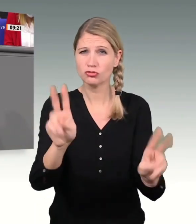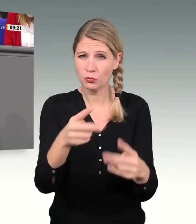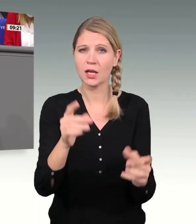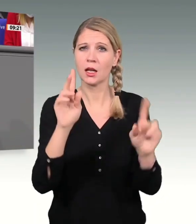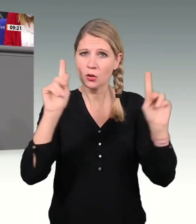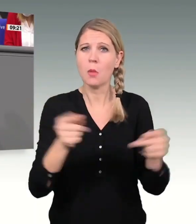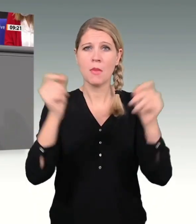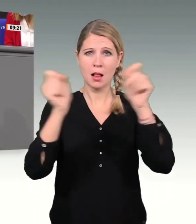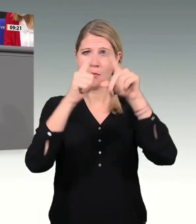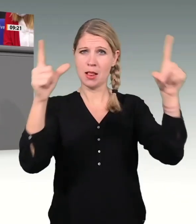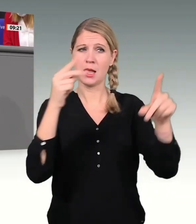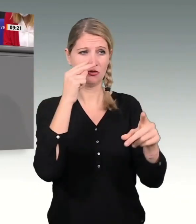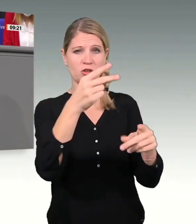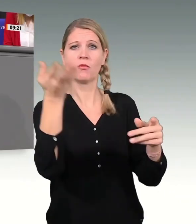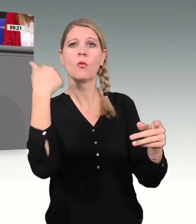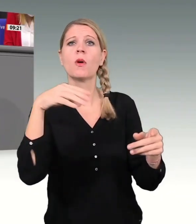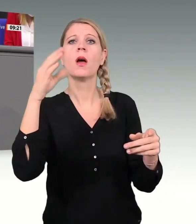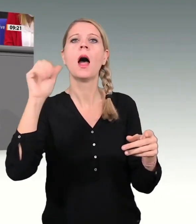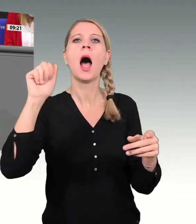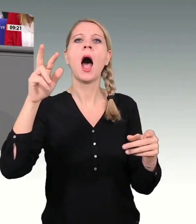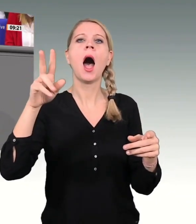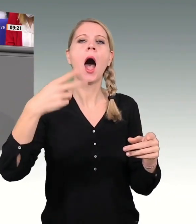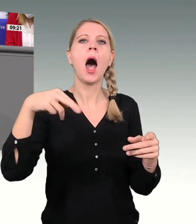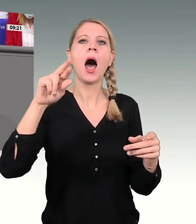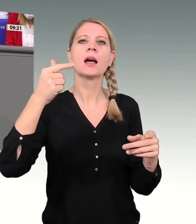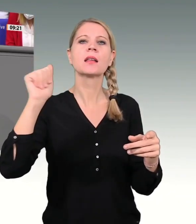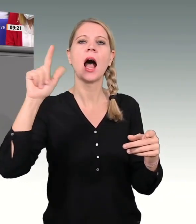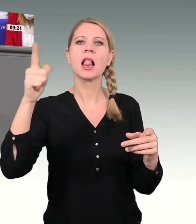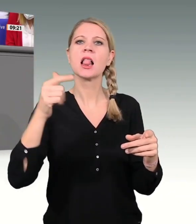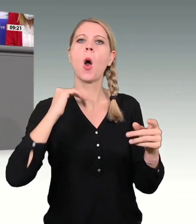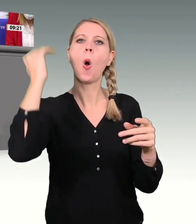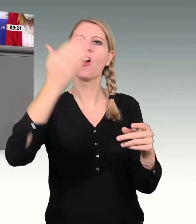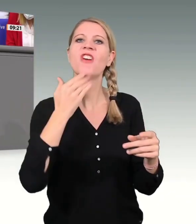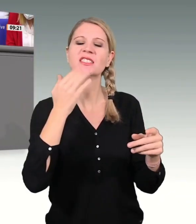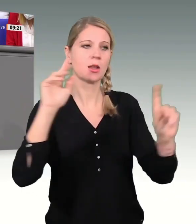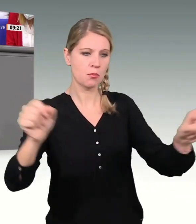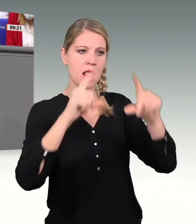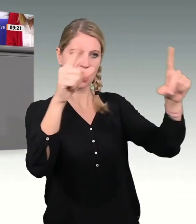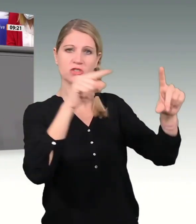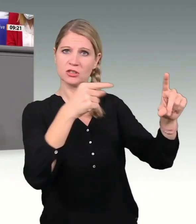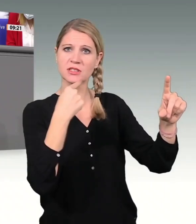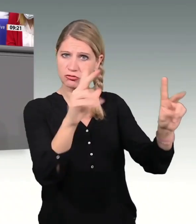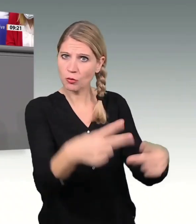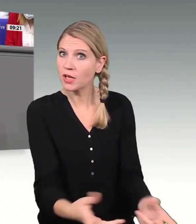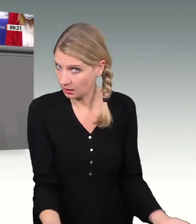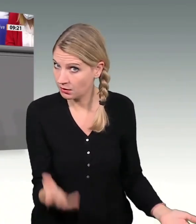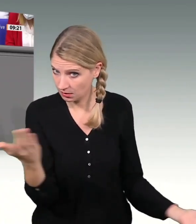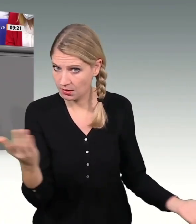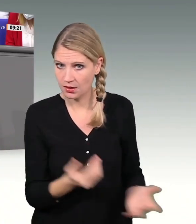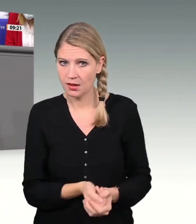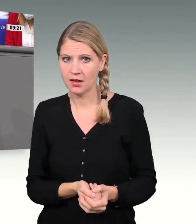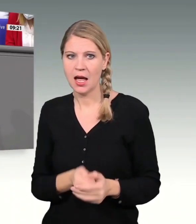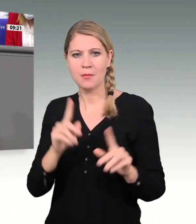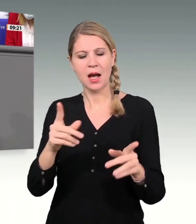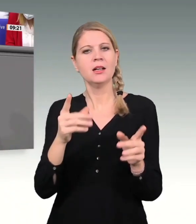wirtschaftliche Transformation schnell, um den Wohlstand unseres Landes zu sichern. Aber wir brauchen eben auch